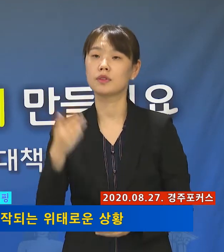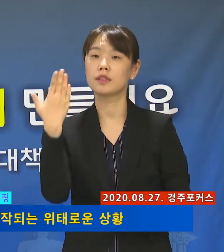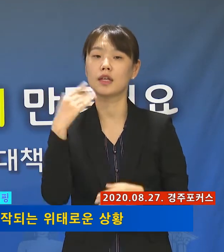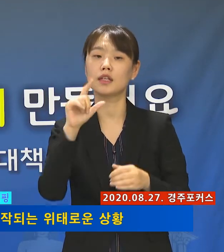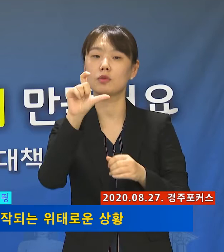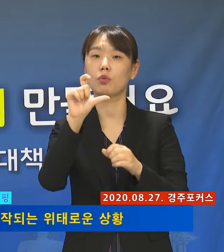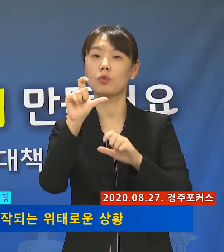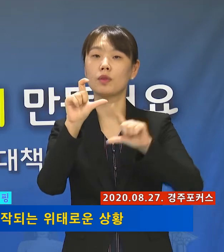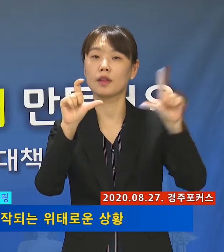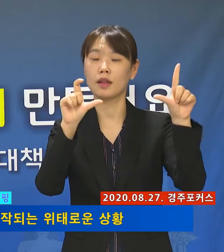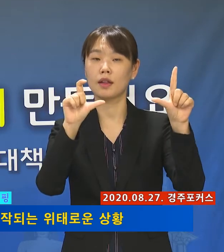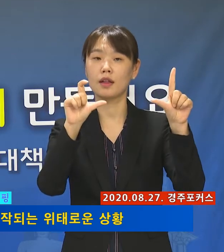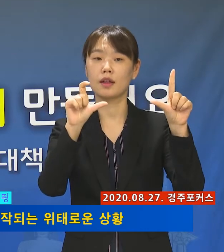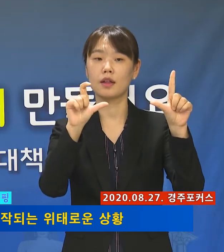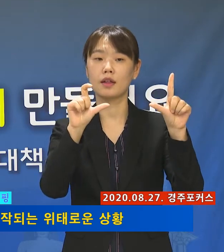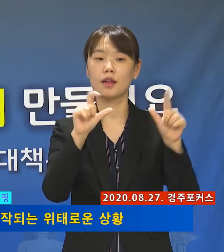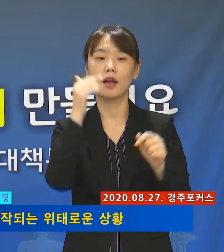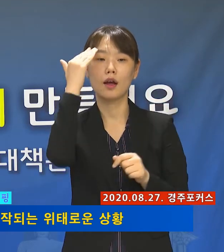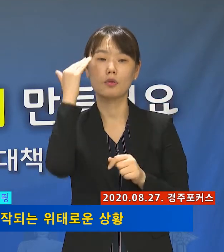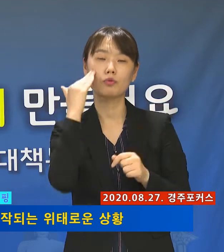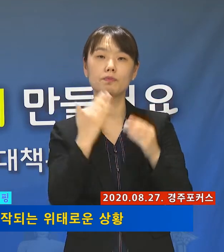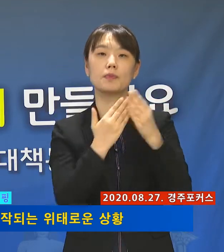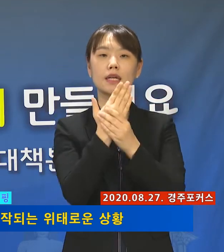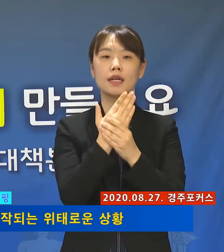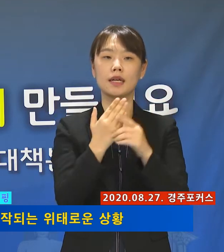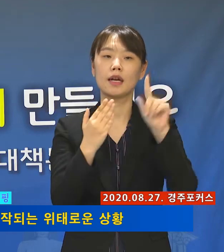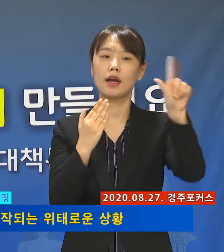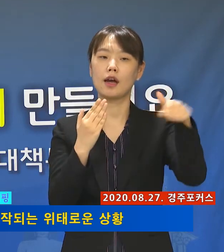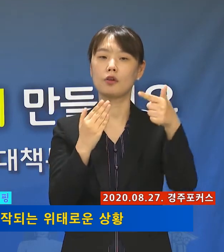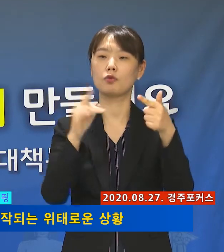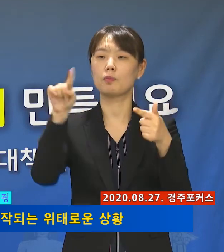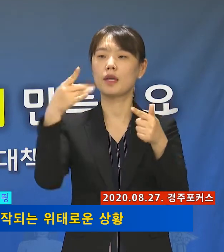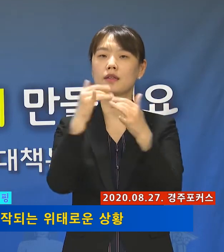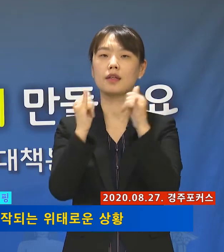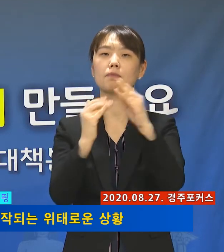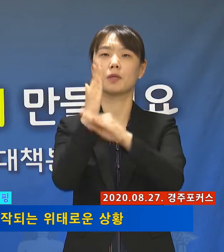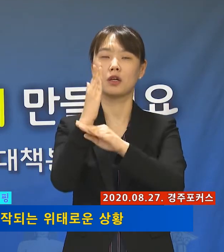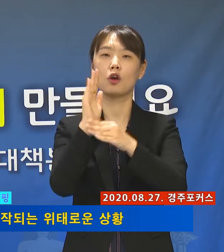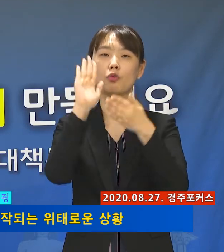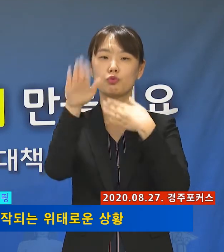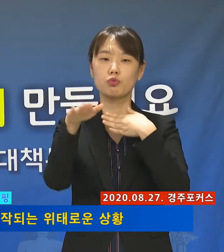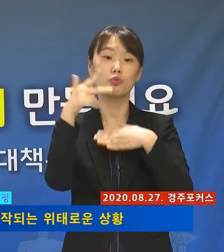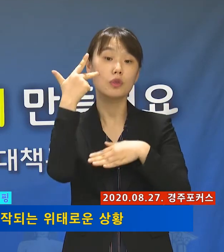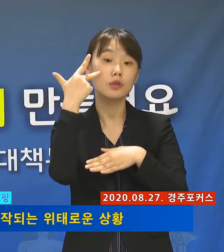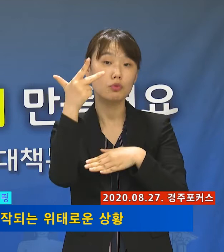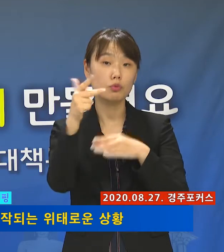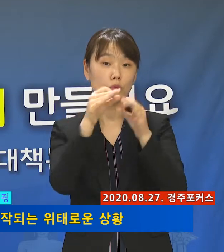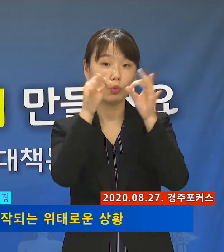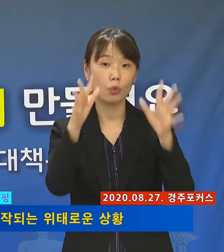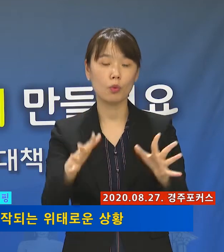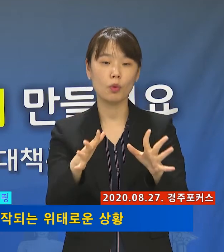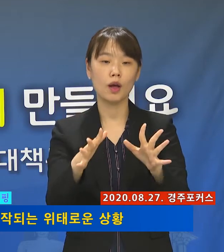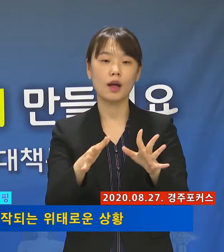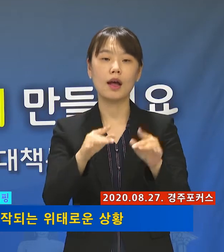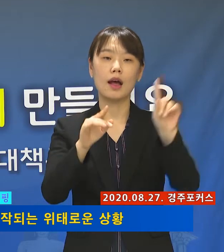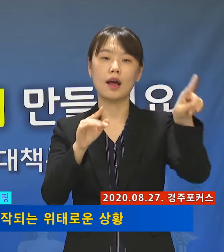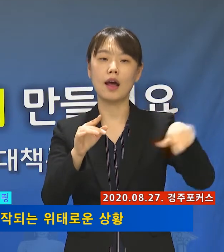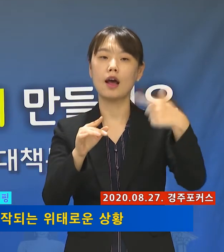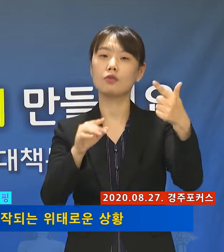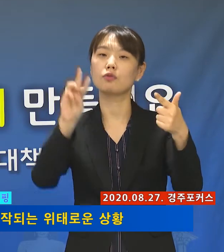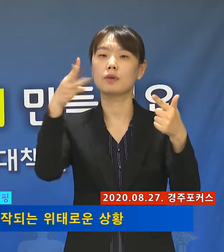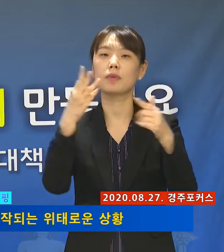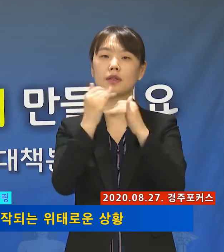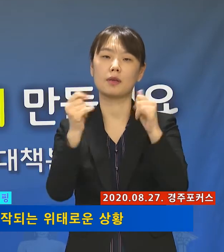15일 국내 발생 환자가 1일 100명을 넘어선 이후 불과 일주일 만에 1일 300명을